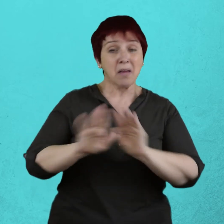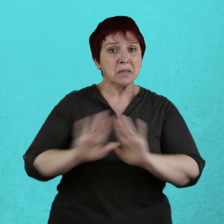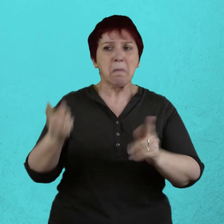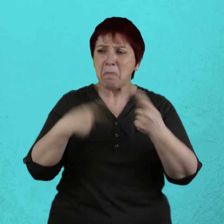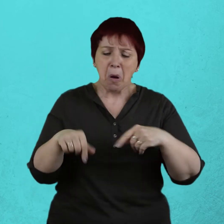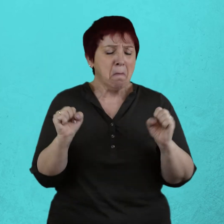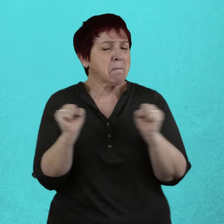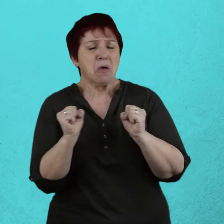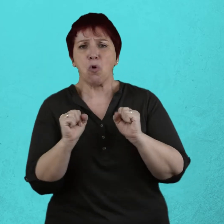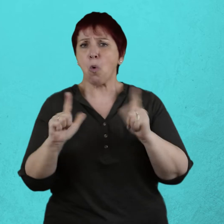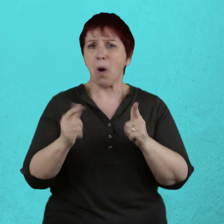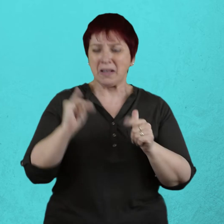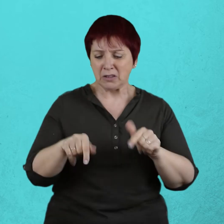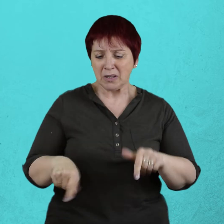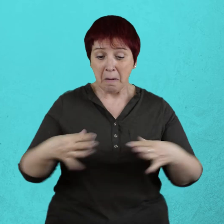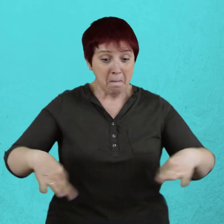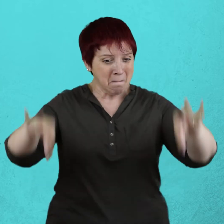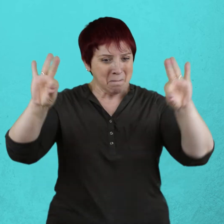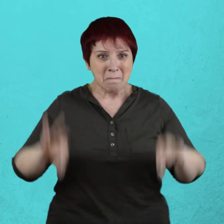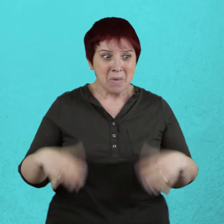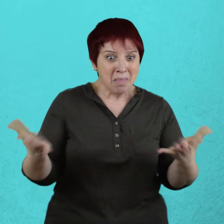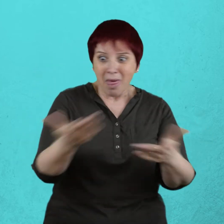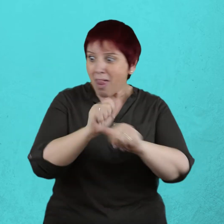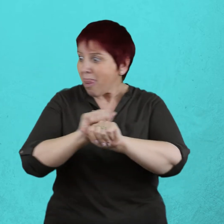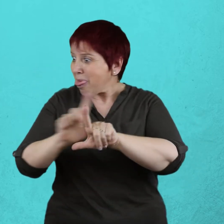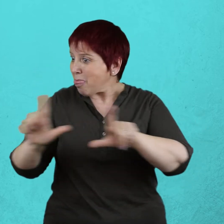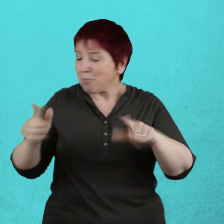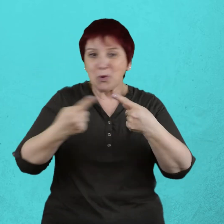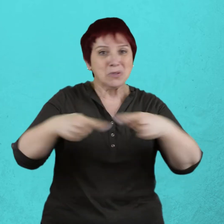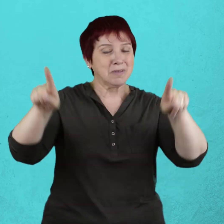en que se encontraba, no sentía temor al avanzar un poco por el suelo inmaculado de la sala.